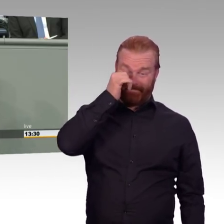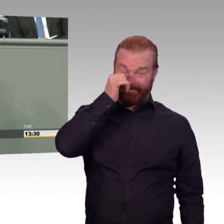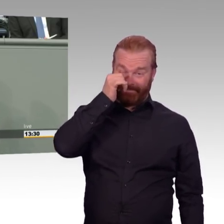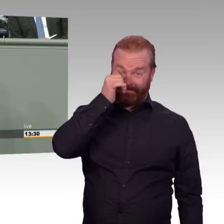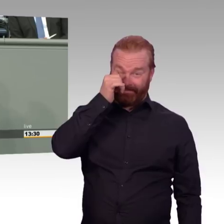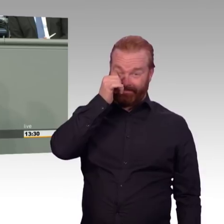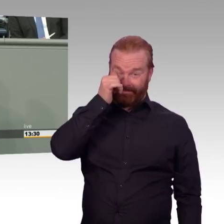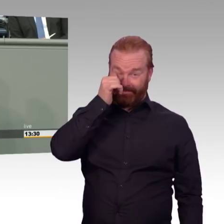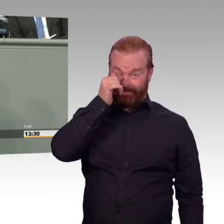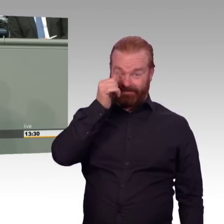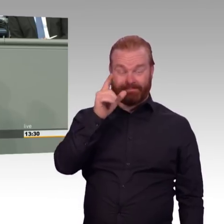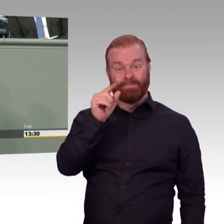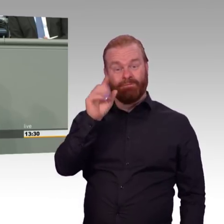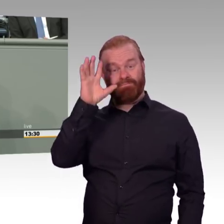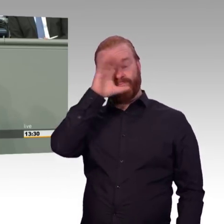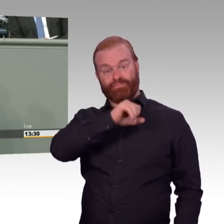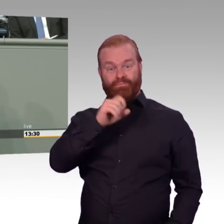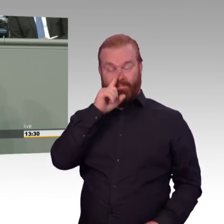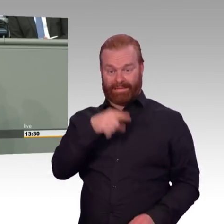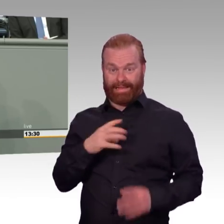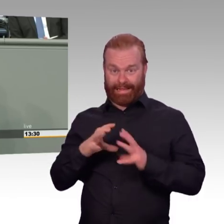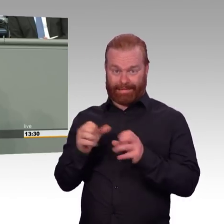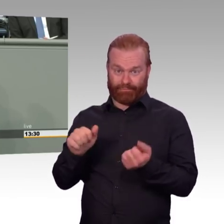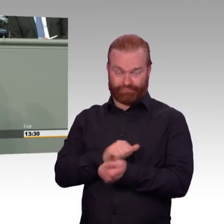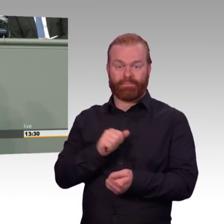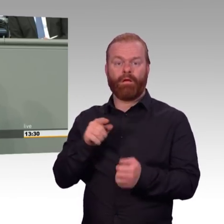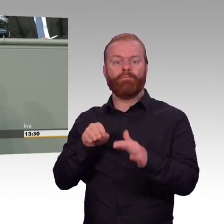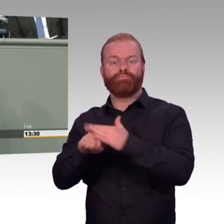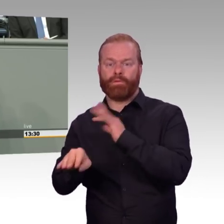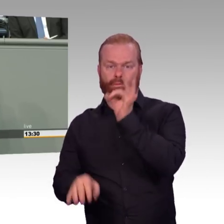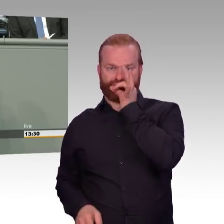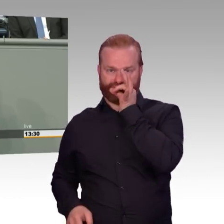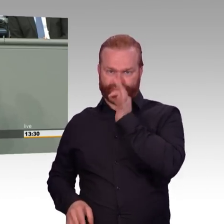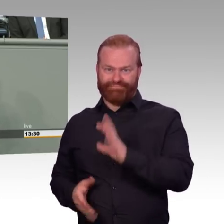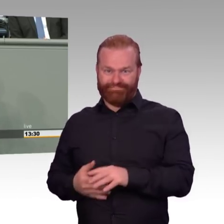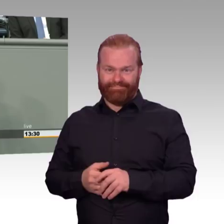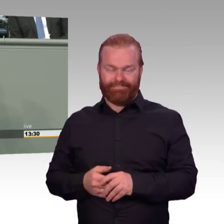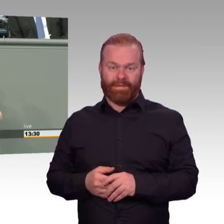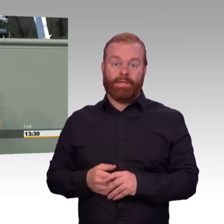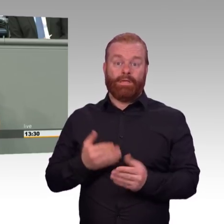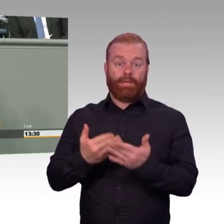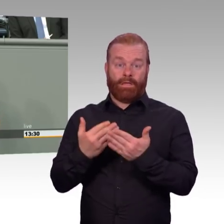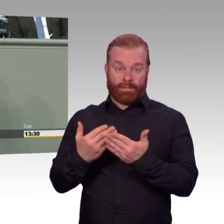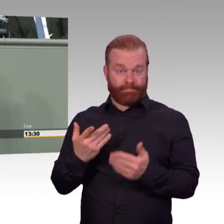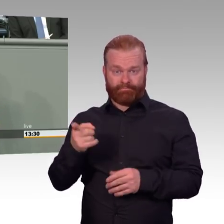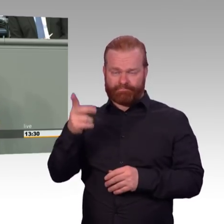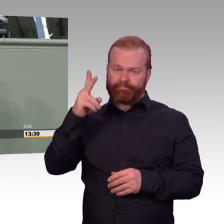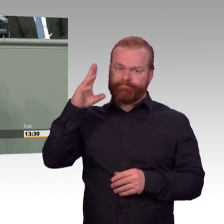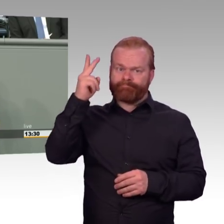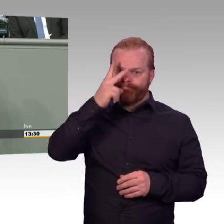Die zehn wärmsten Jahre seit Beginn der Wetteraufzeichnungen liegen alle in der Zeit nach 1997. Seit 2000, da Sie ja die nationale